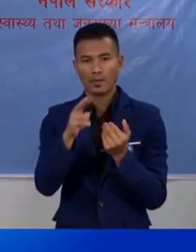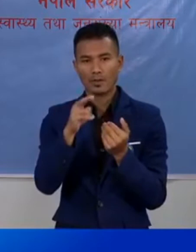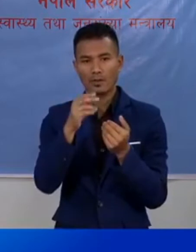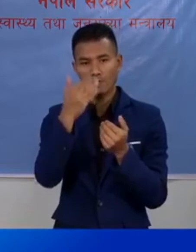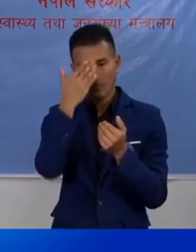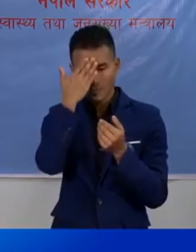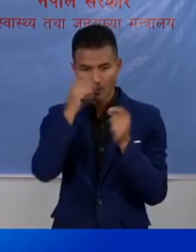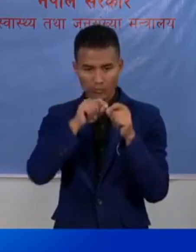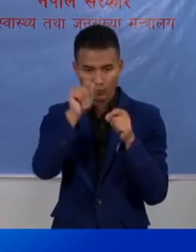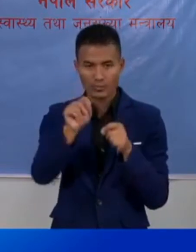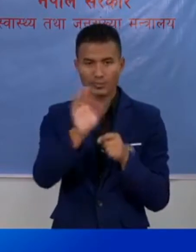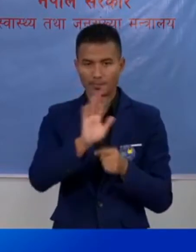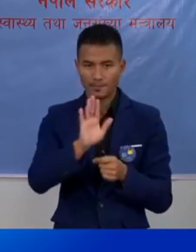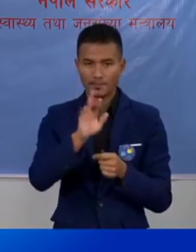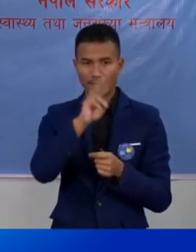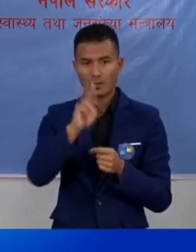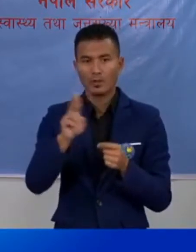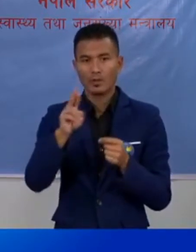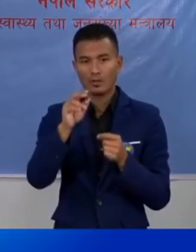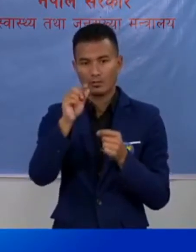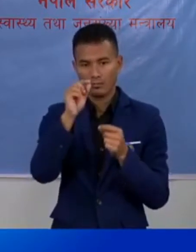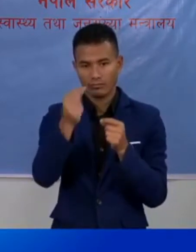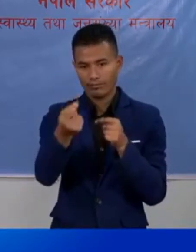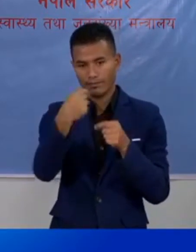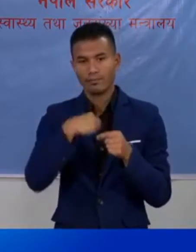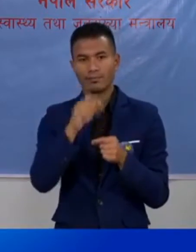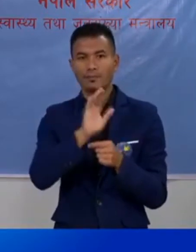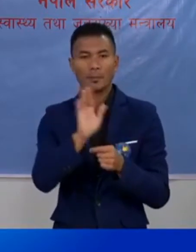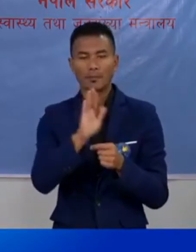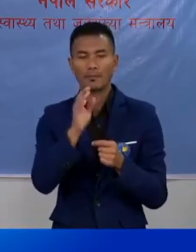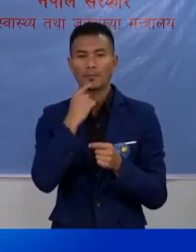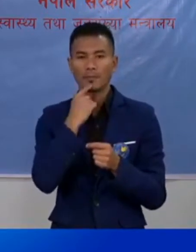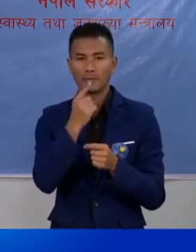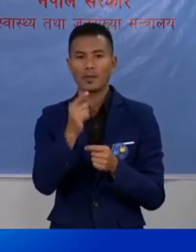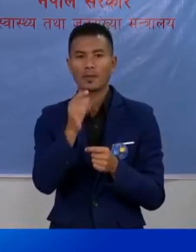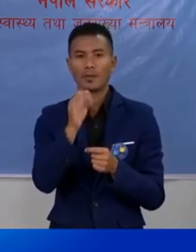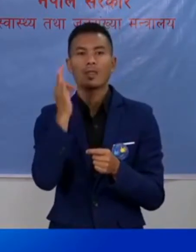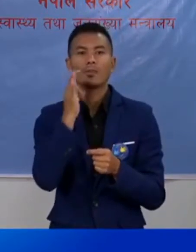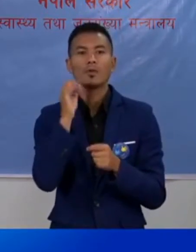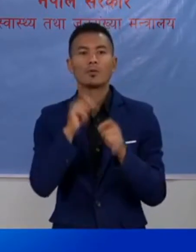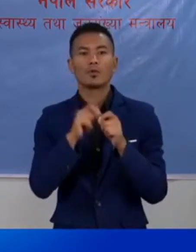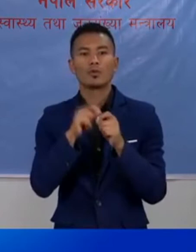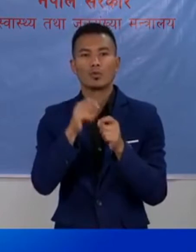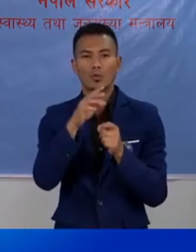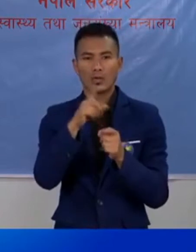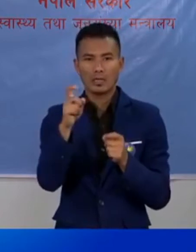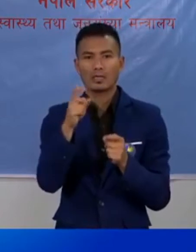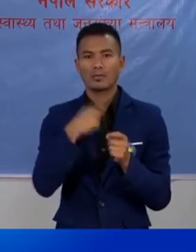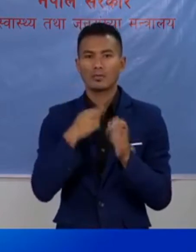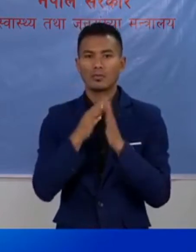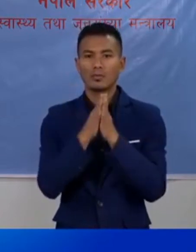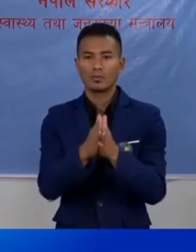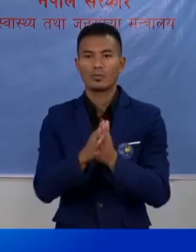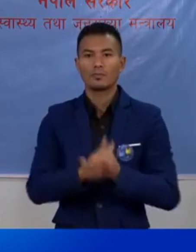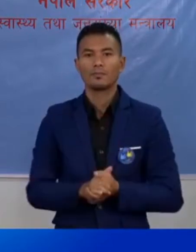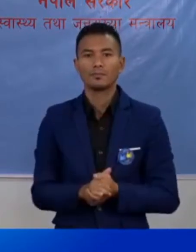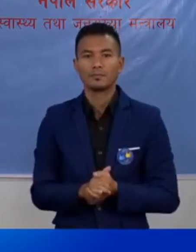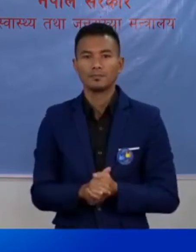संक्रम नसार ने रहा एक अरका बाट संक्रमित न हुने बाता बरन शिर्जवरो बनना जान्चु